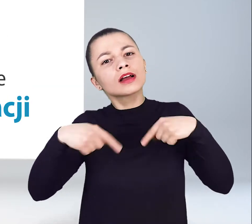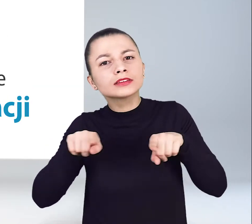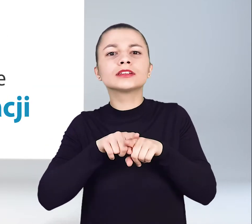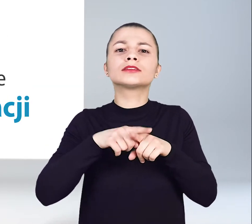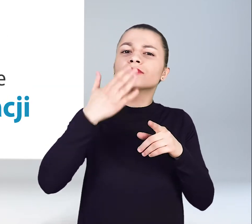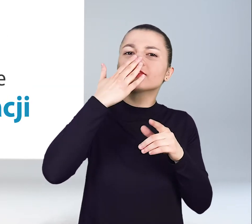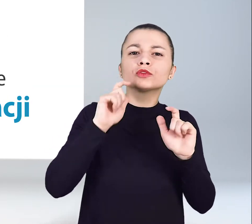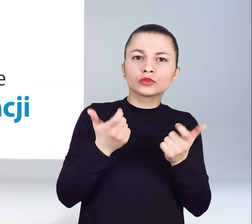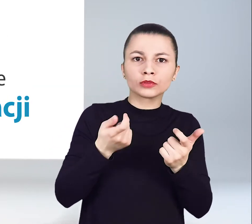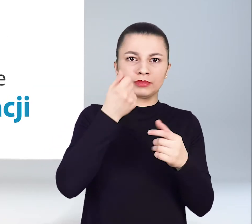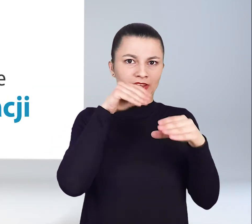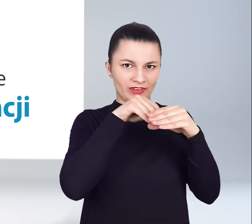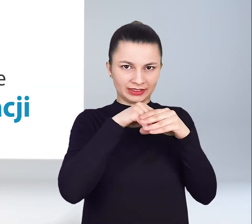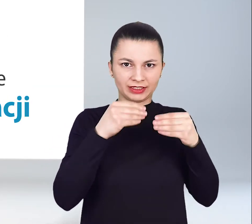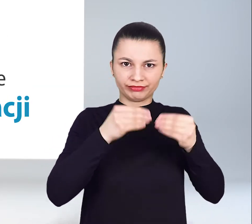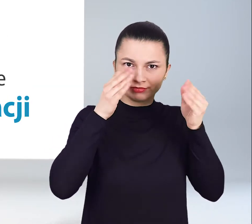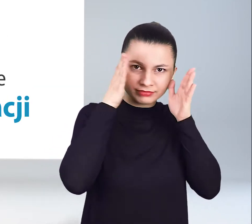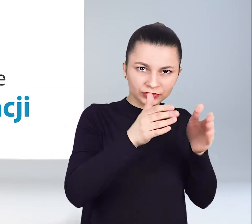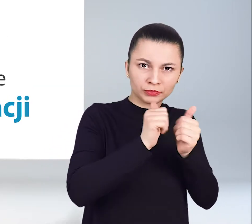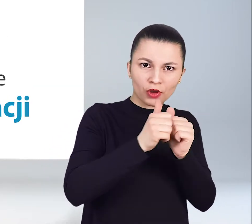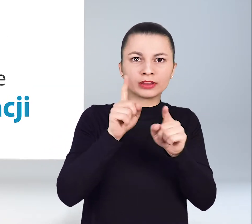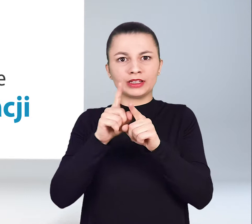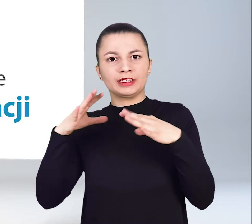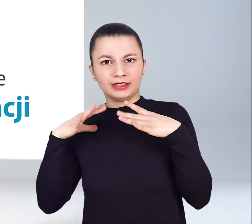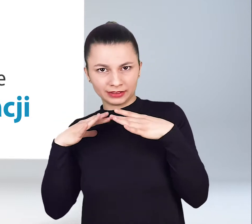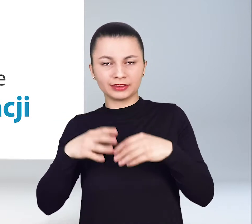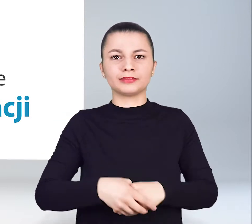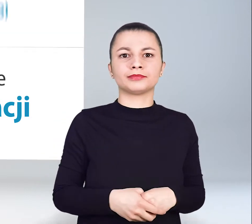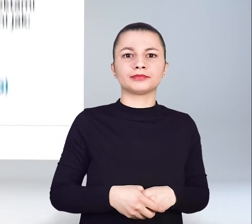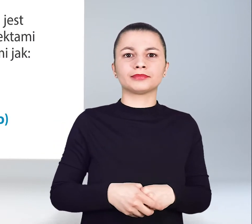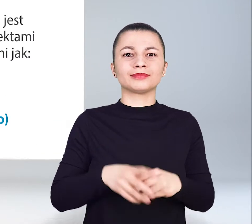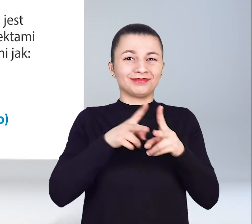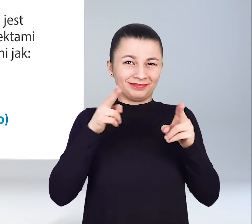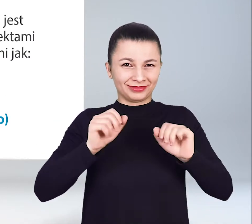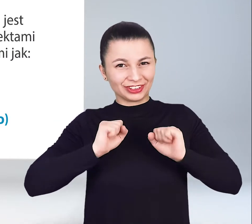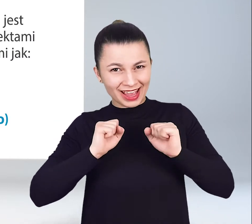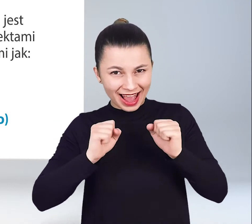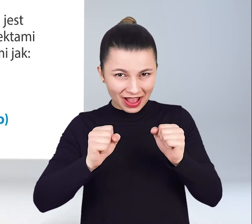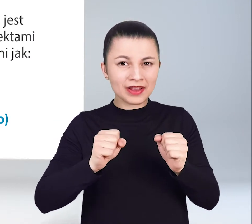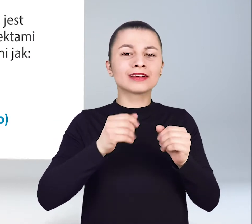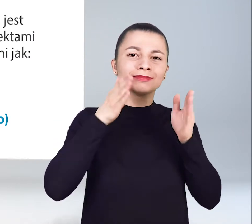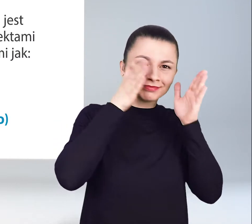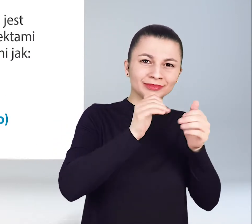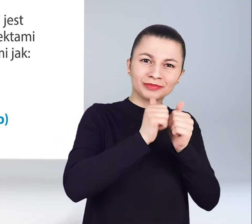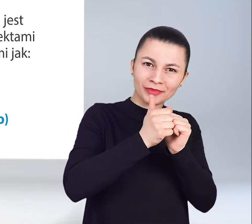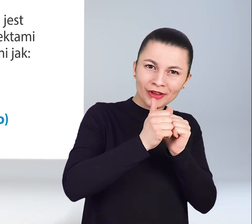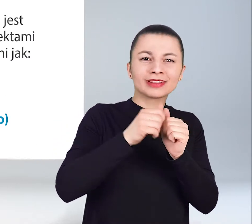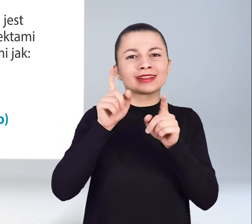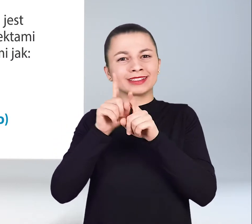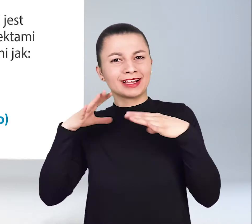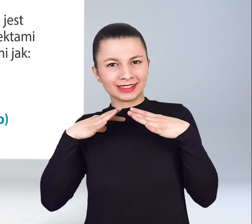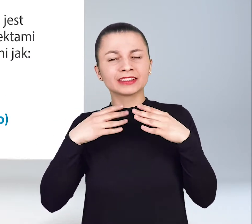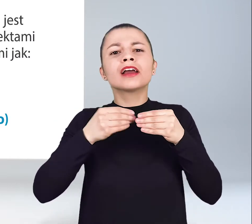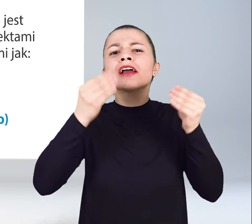Spółka realizuje inwestycje gminne dotyczące sportu i rekreacji. W zakresie działalności spółki jest kompleksowe